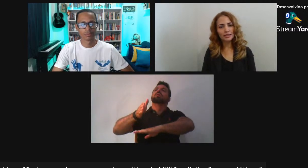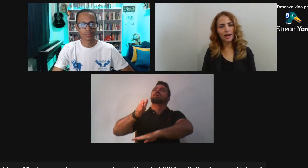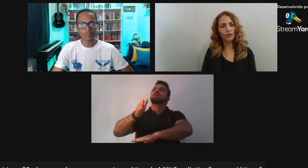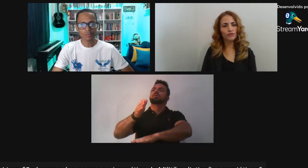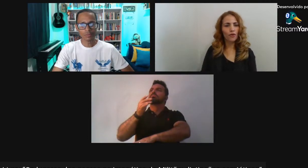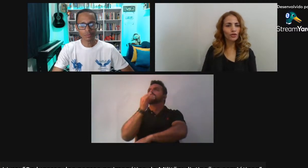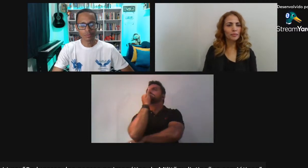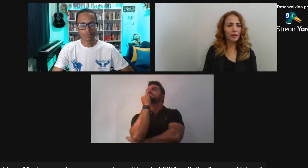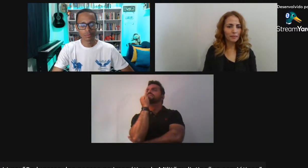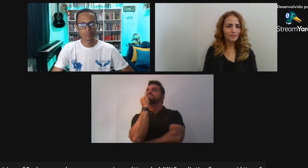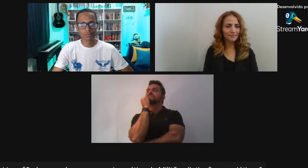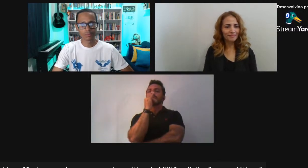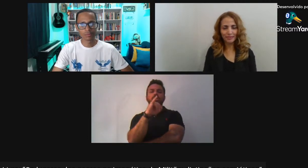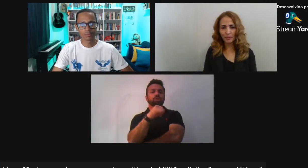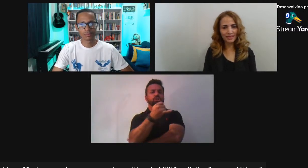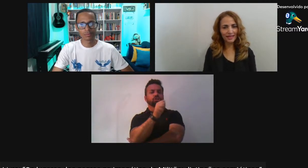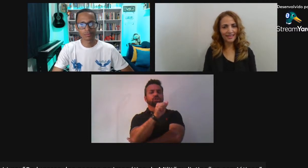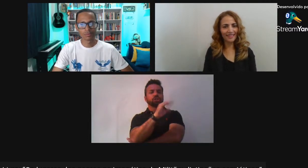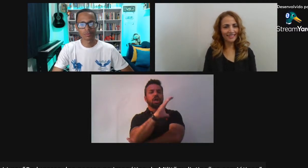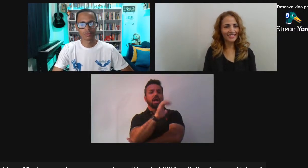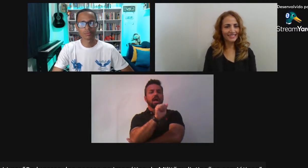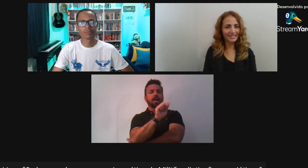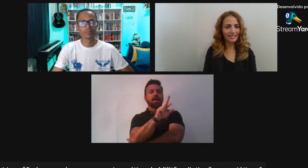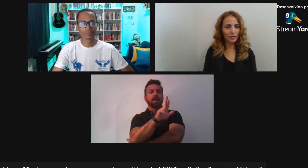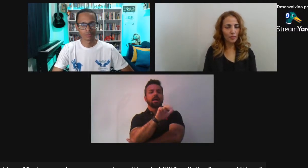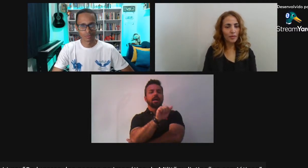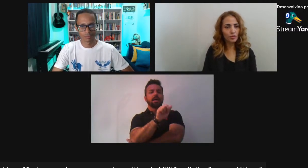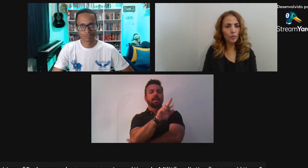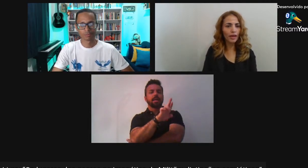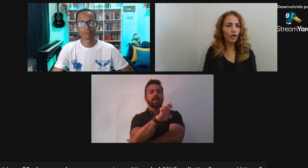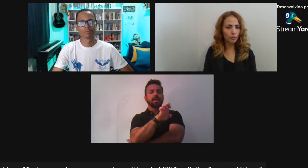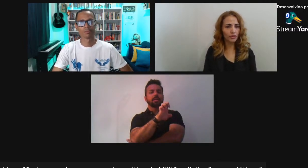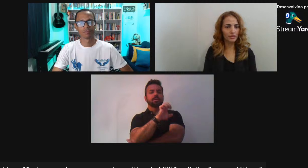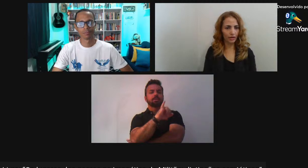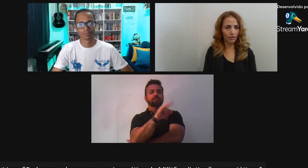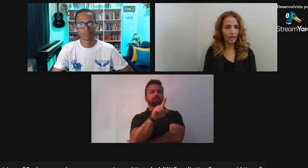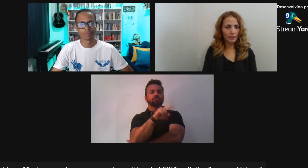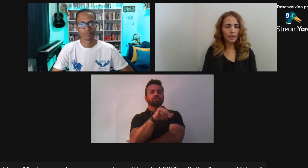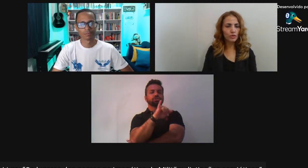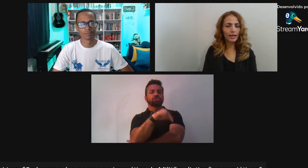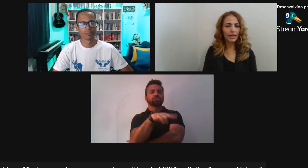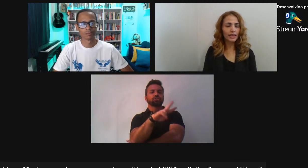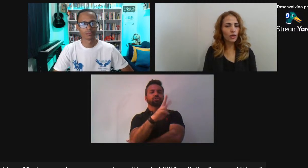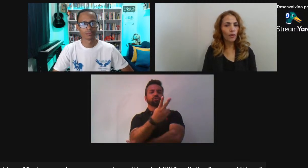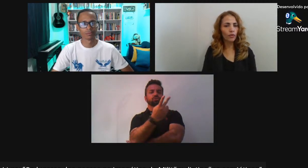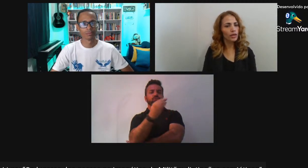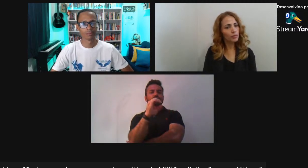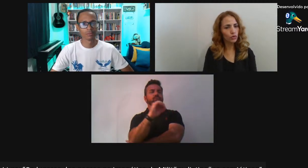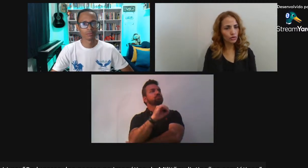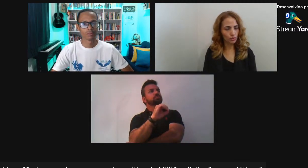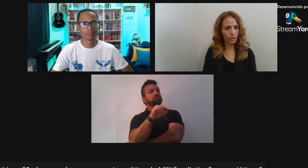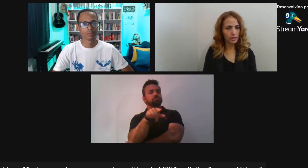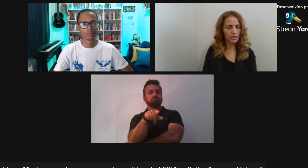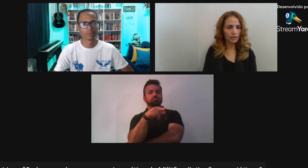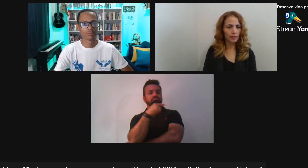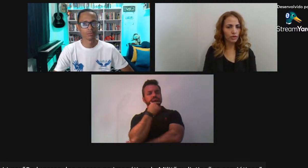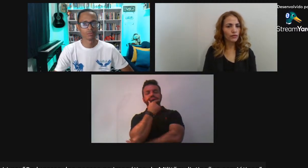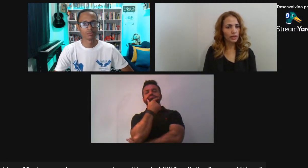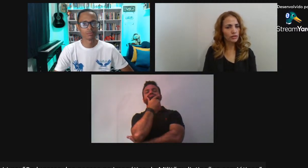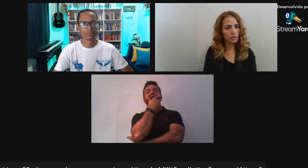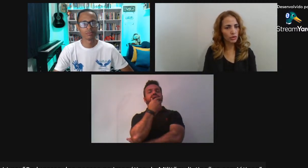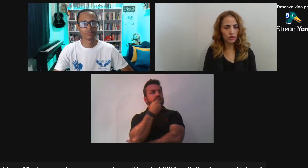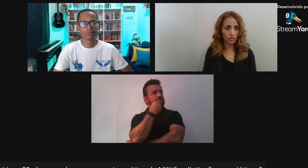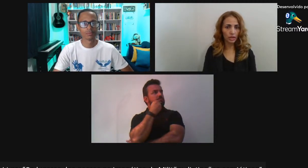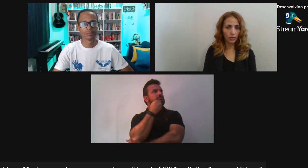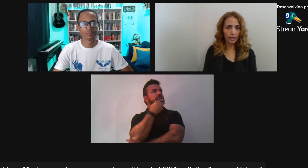torna policial E volta para massacrar Entendeu? Mesmo o melhor policial Mesmo aquele que não é um criminoso Porque existem também